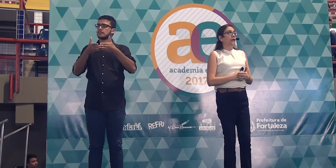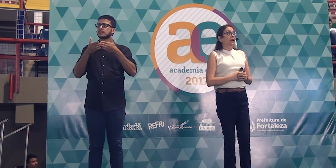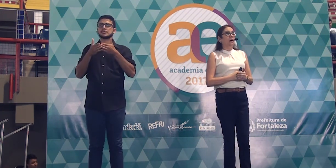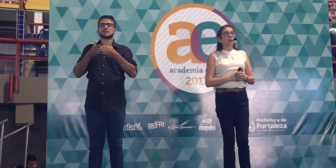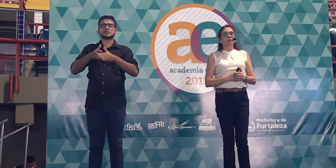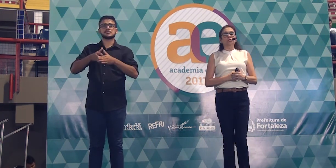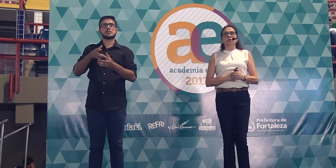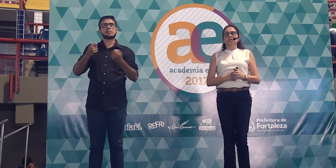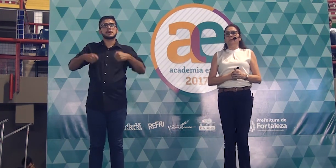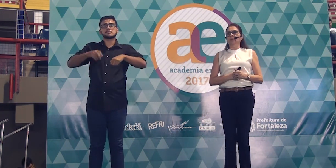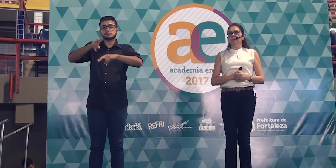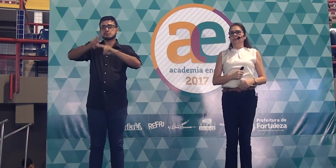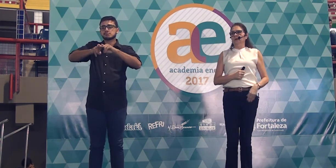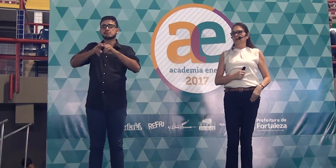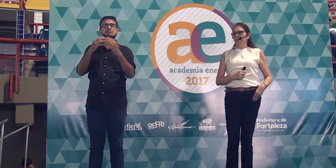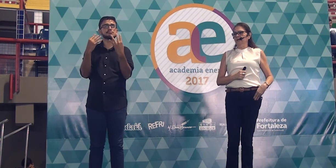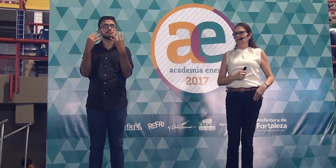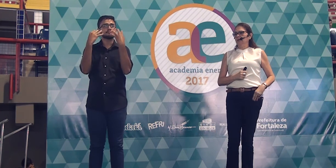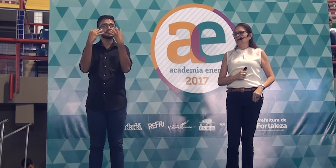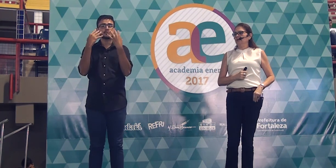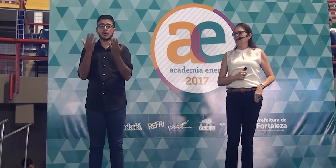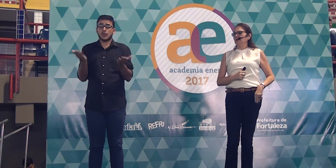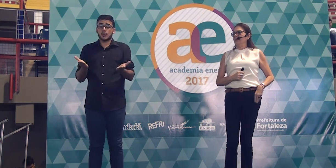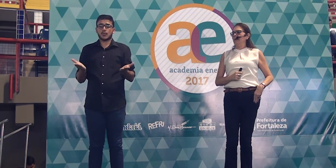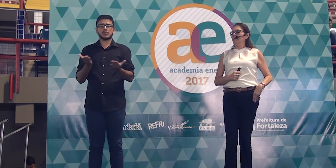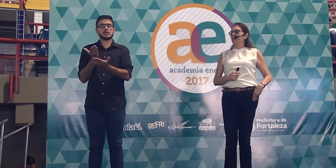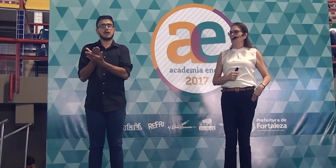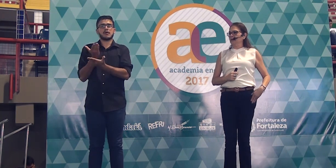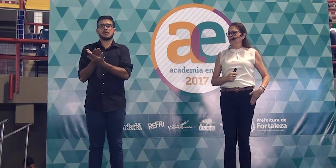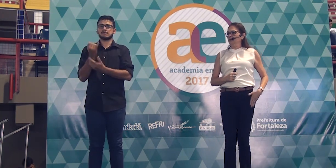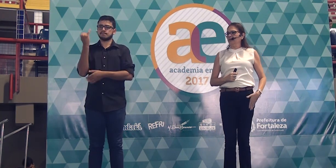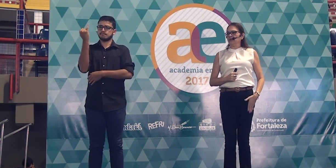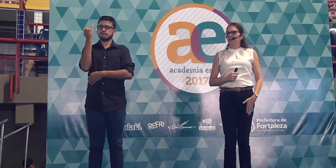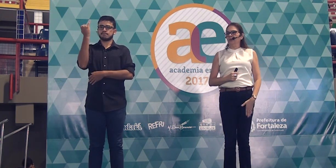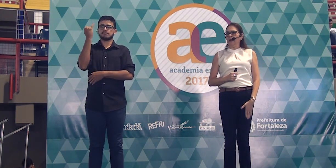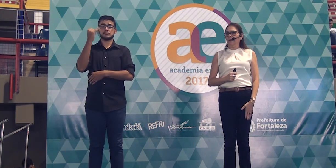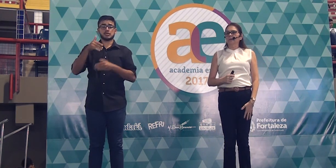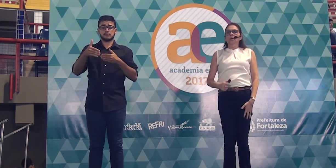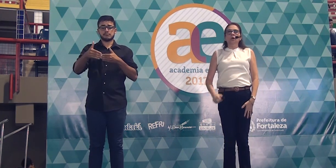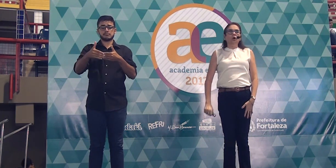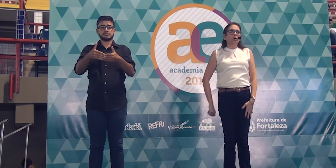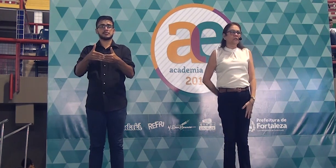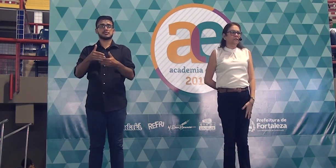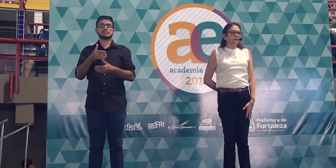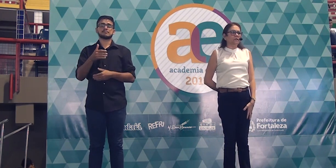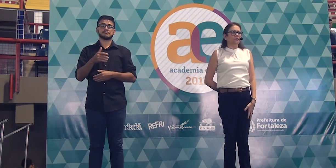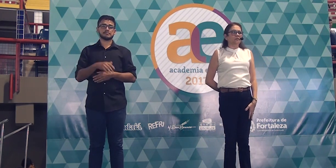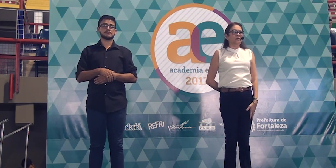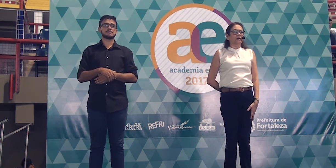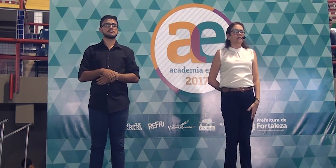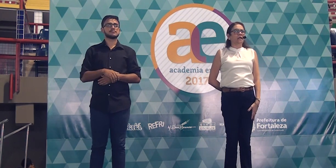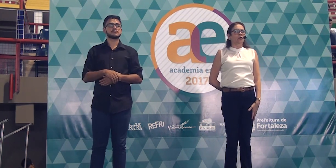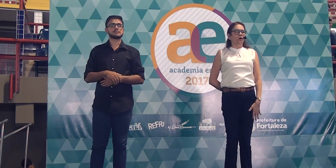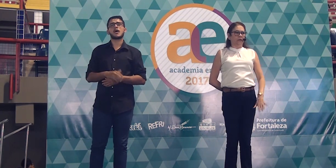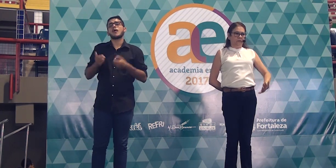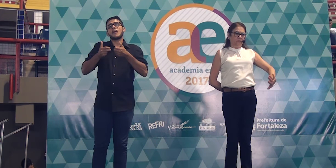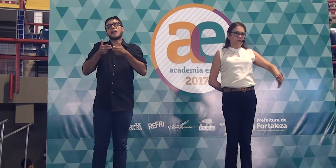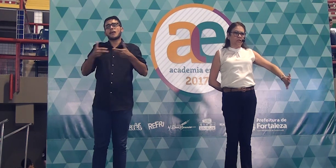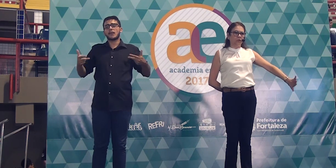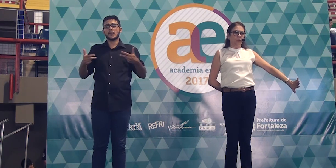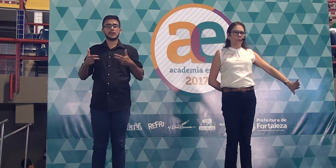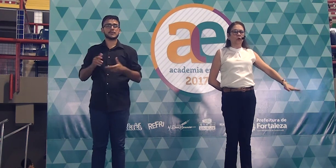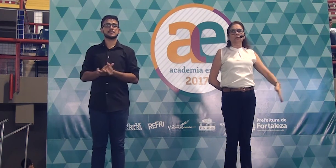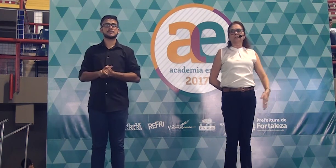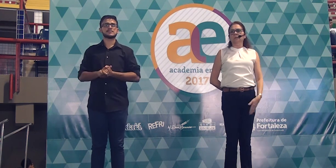porque a aula de hoje é muito importante, já está bem próximo do vestibular. Coisas que vocês agora,